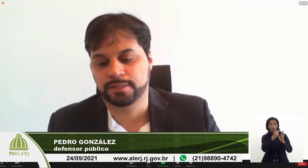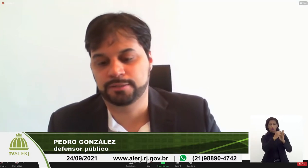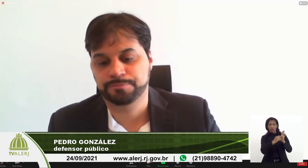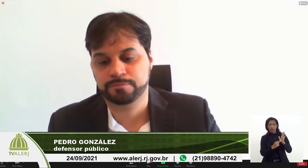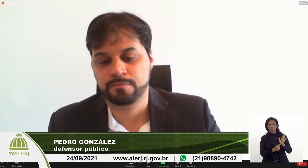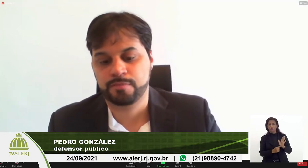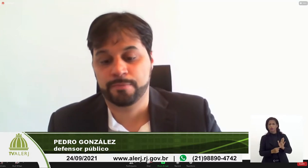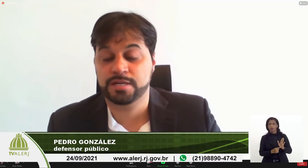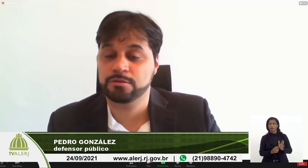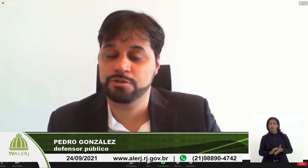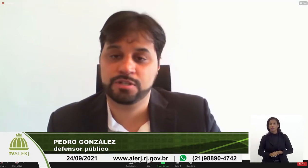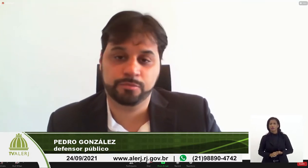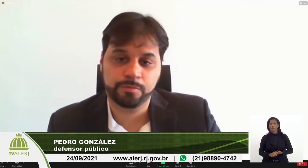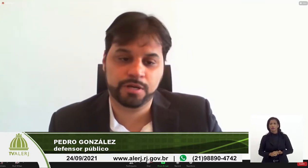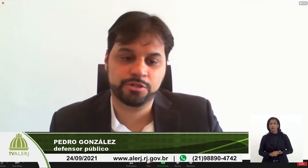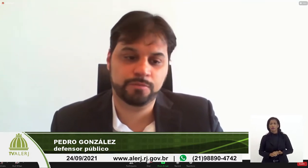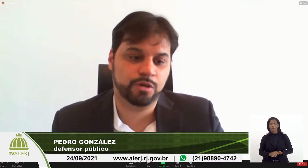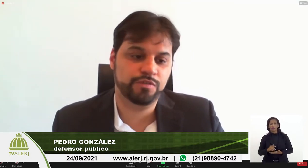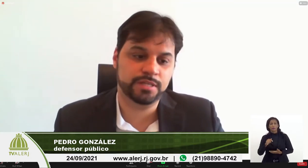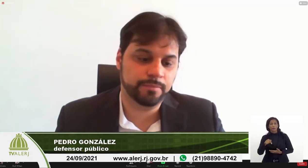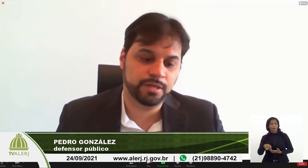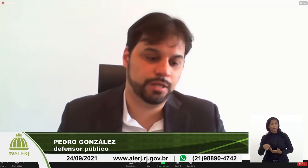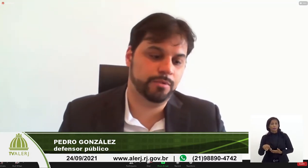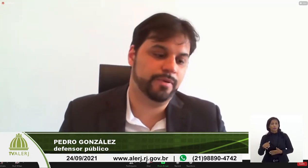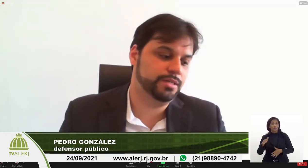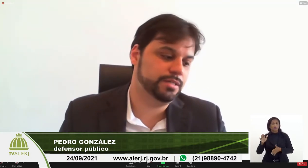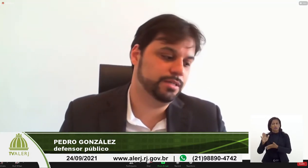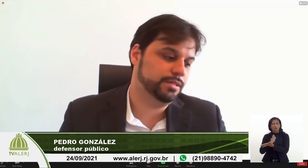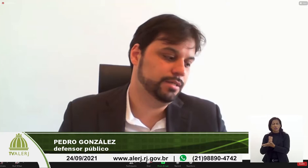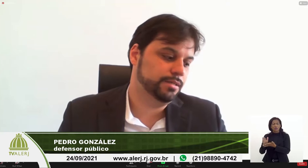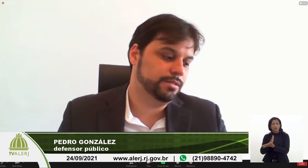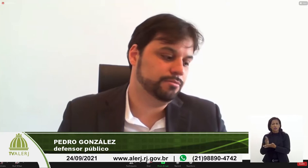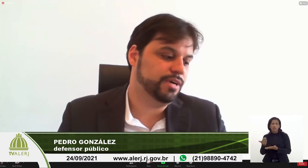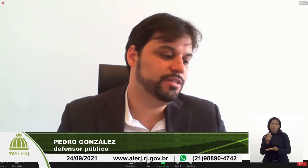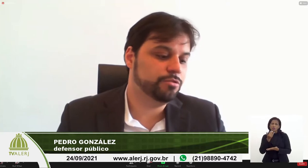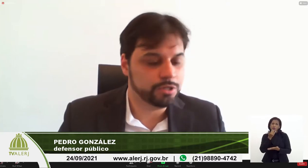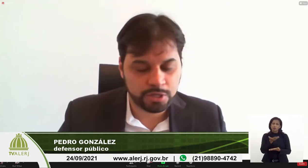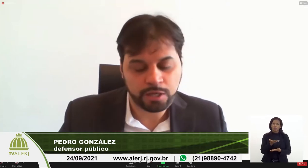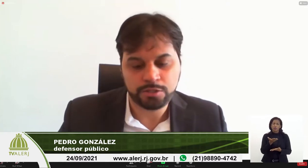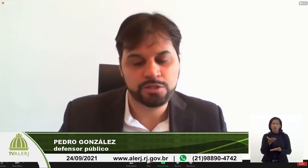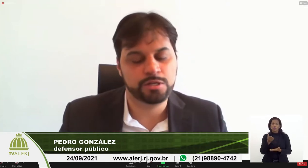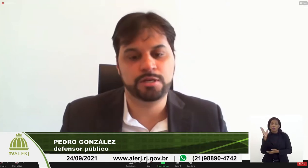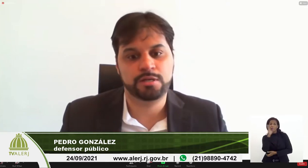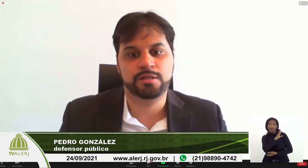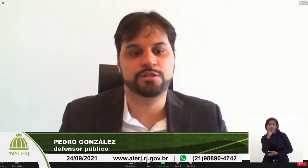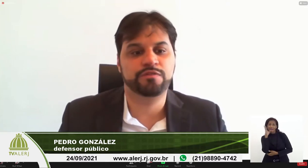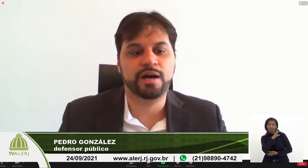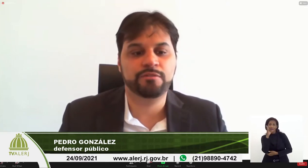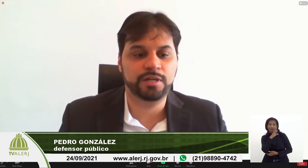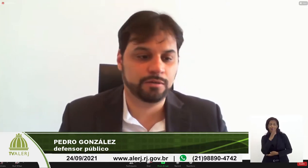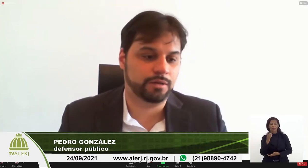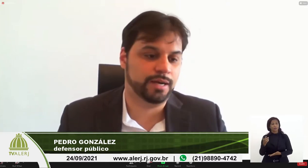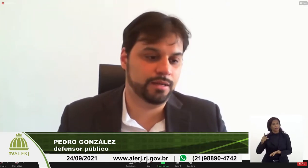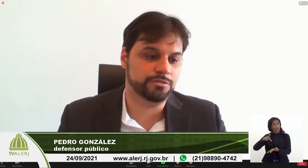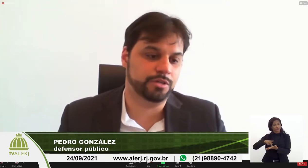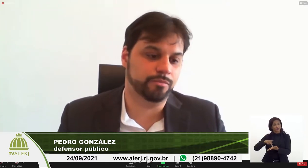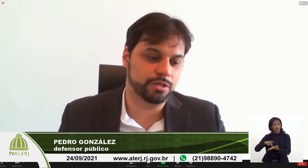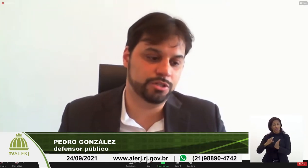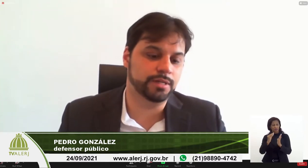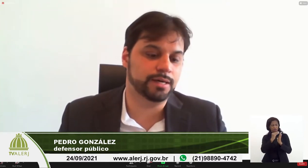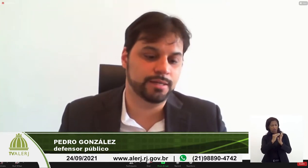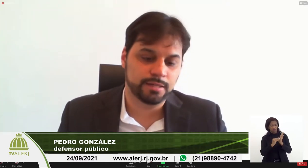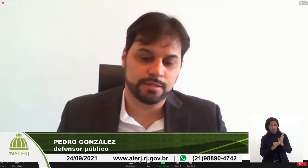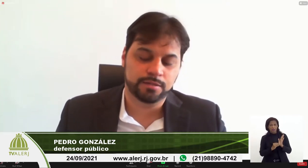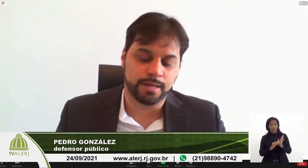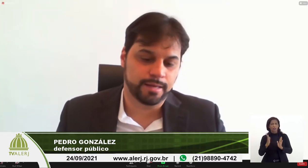essa audiência pública, acho que talvez a demanda que me pareça mais urgente e que está de fato ali colocada, acho que